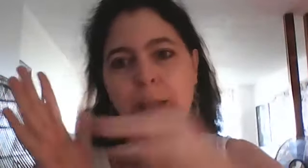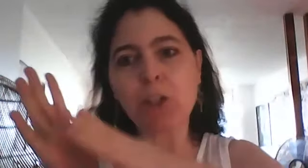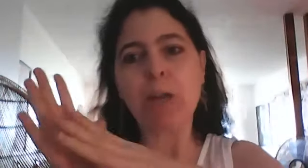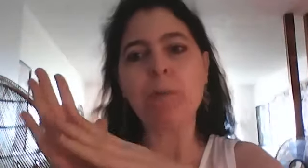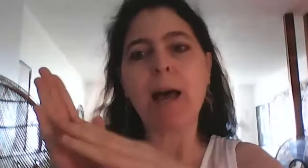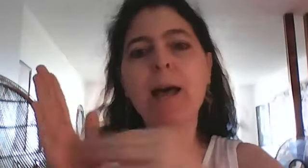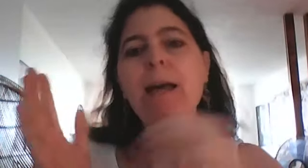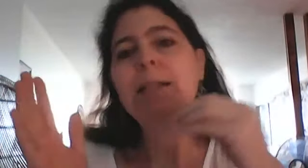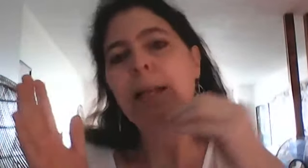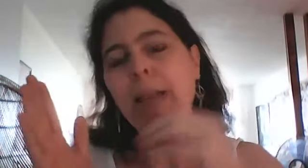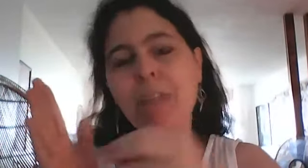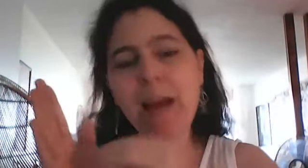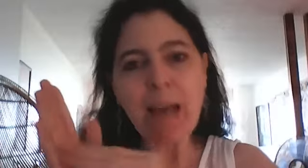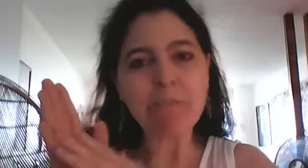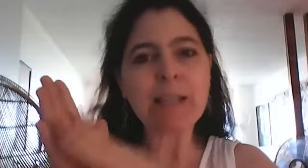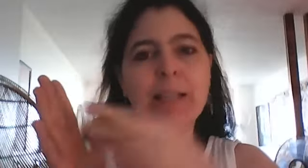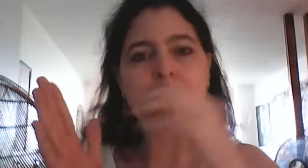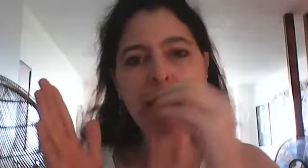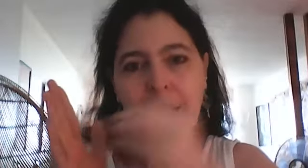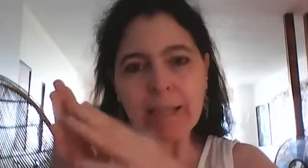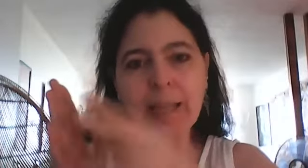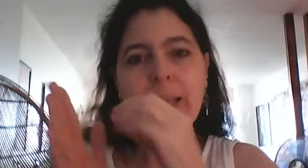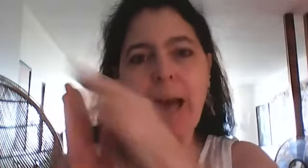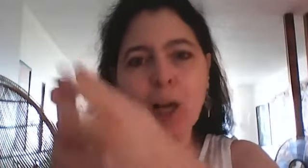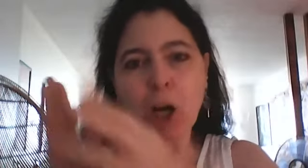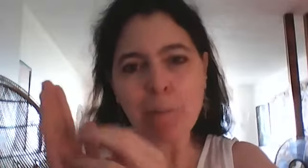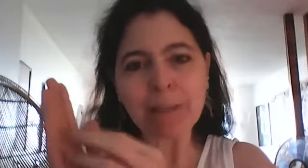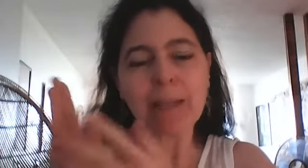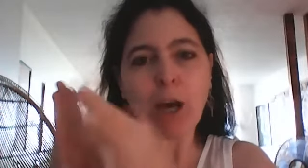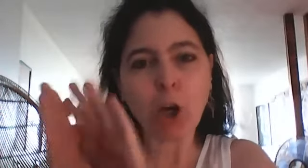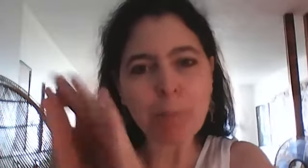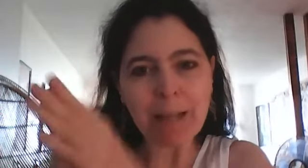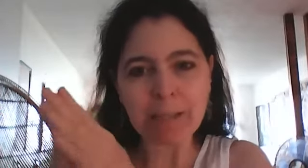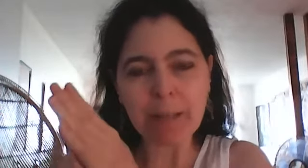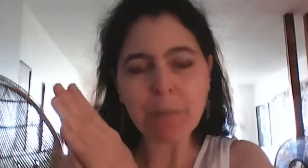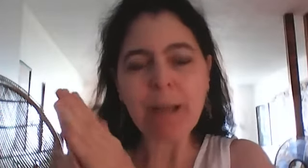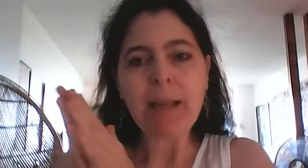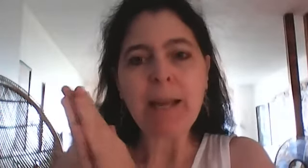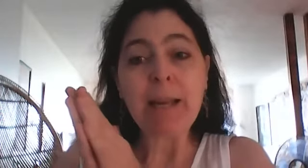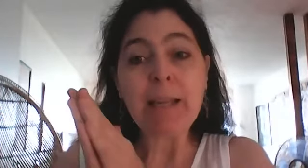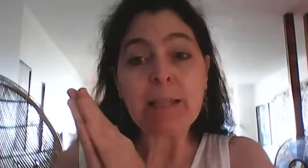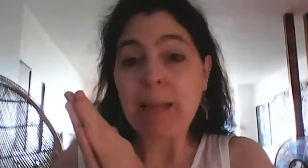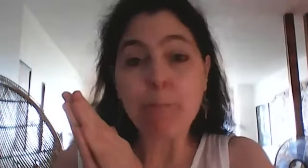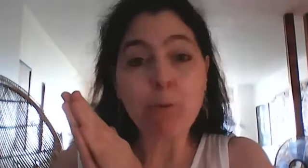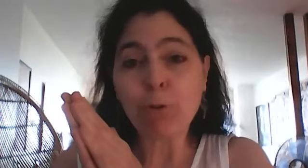'énergie de la lumière ça travaille à vitaliser à guérir à colmater à replacer et ça peut